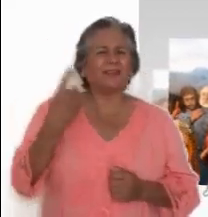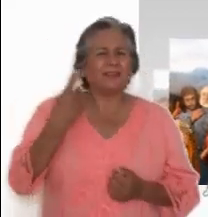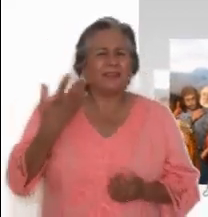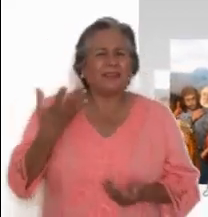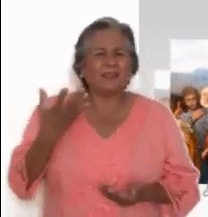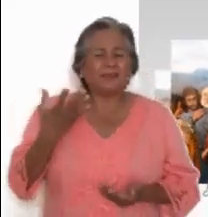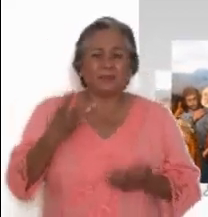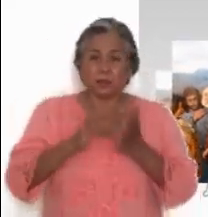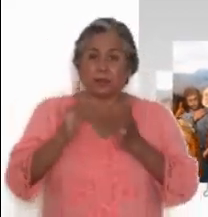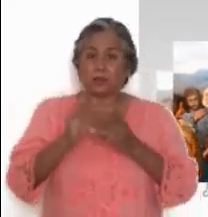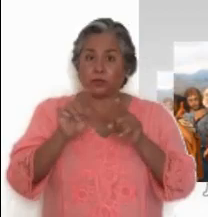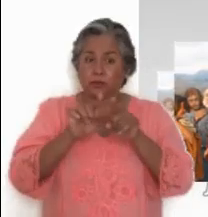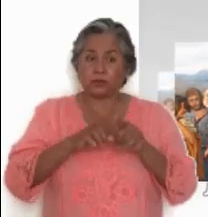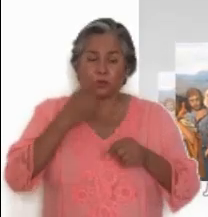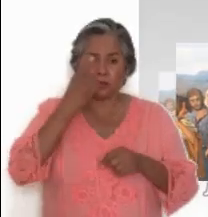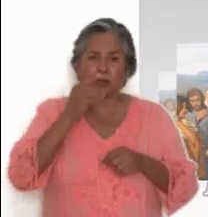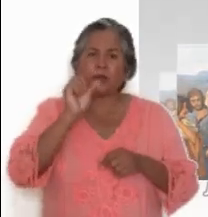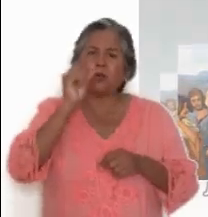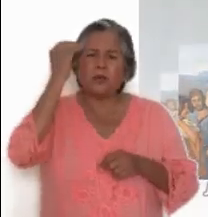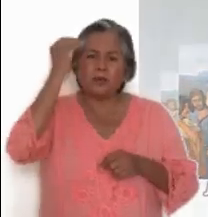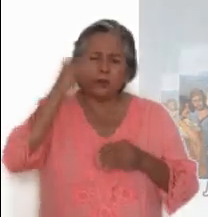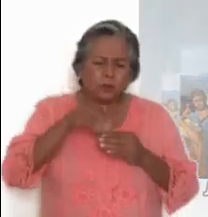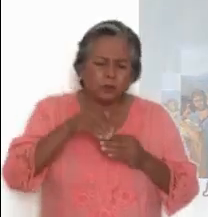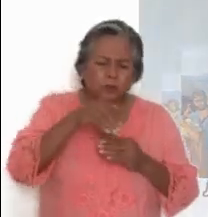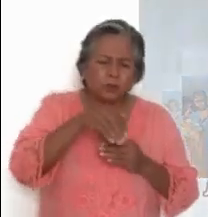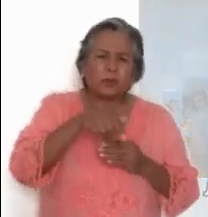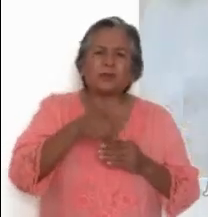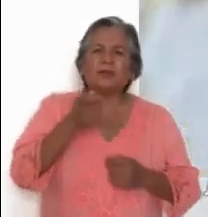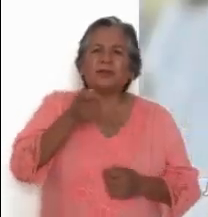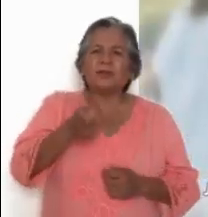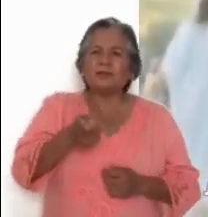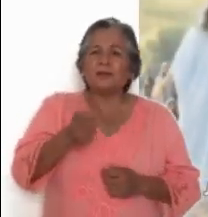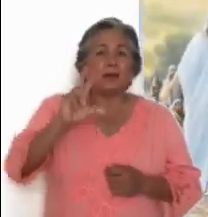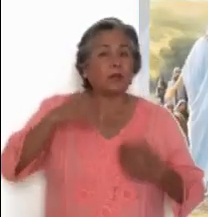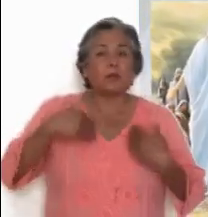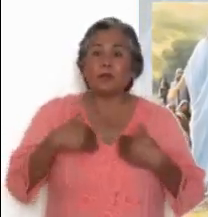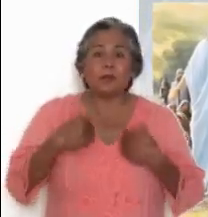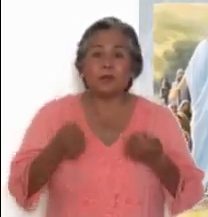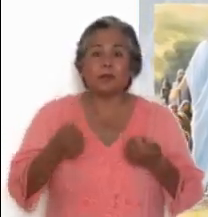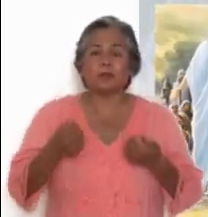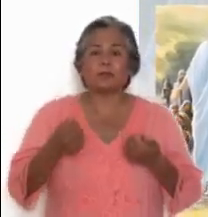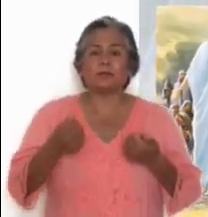¿Qué significa ese un poco? No entendemos qué quiere decir.